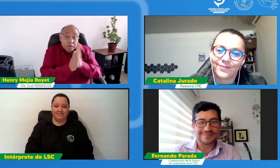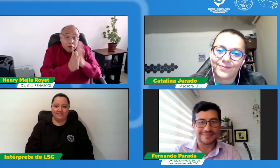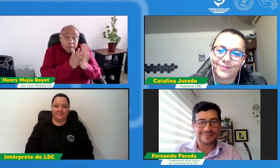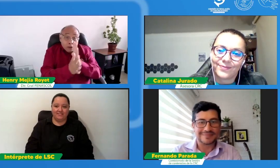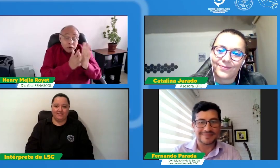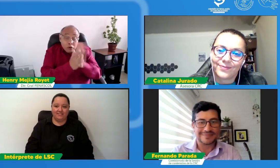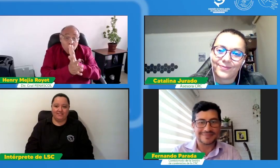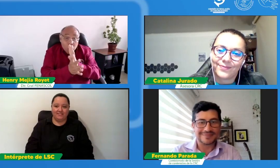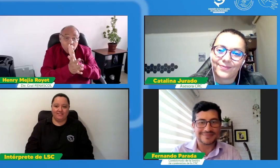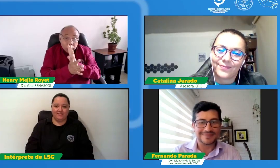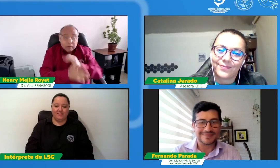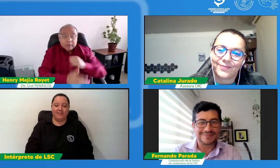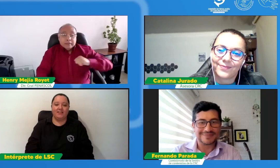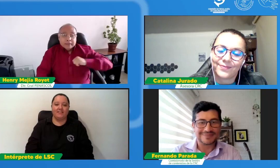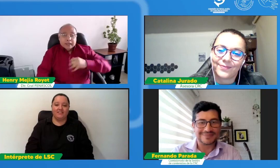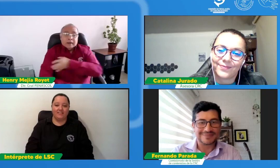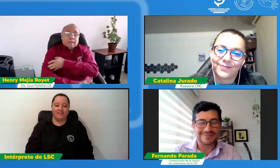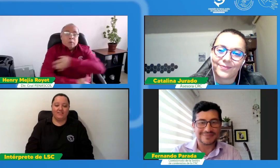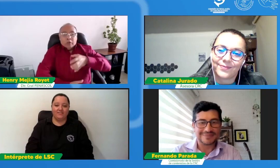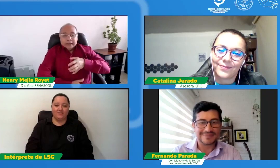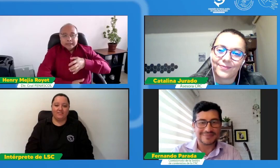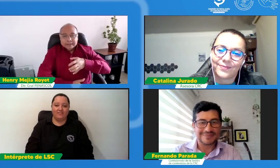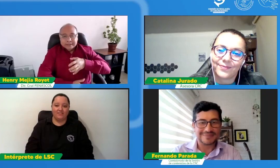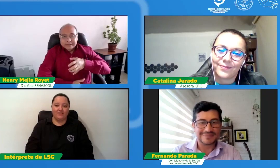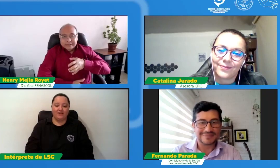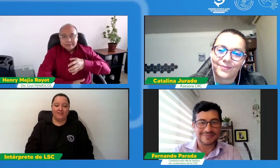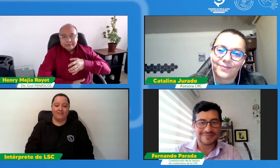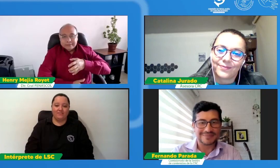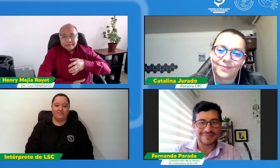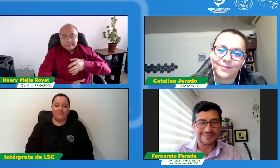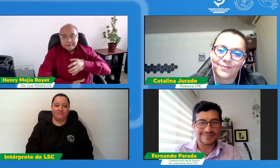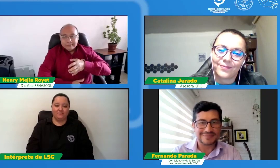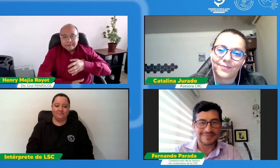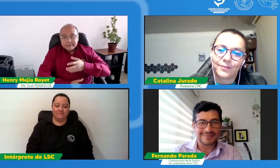la persona que tiene la información tiene el poder